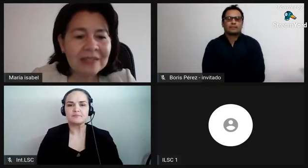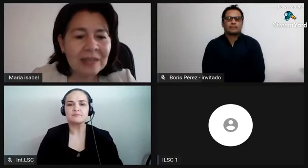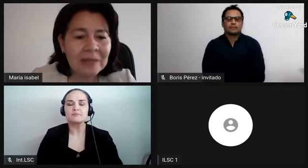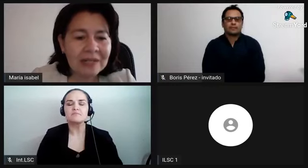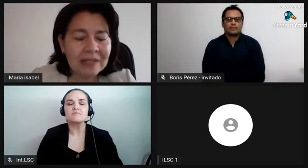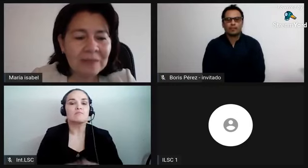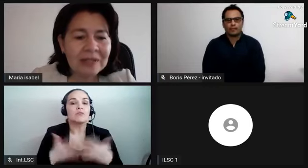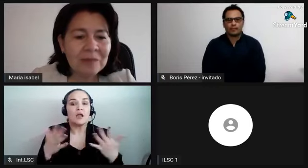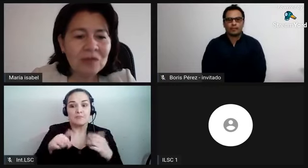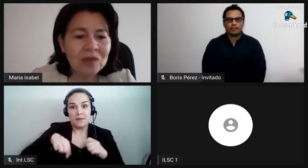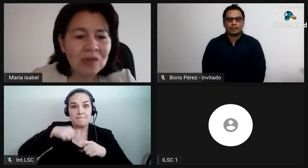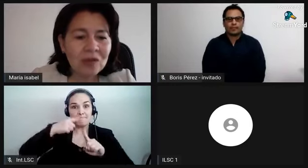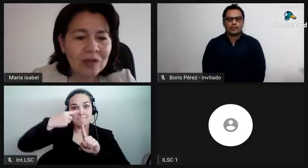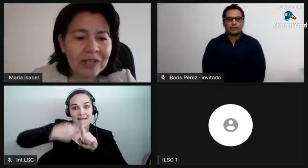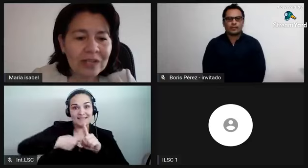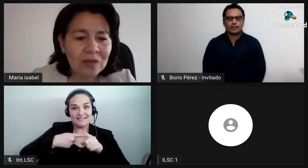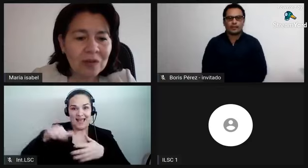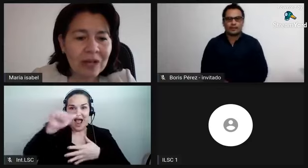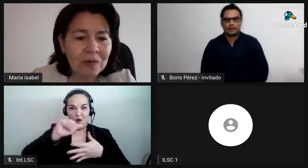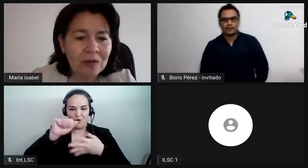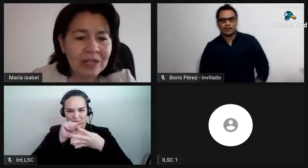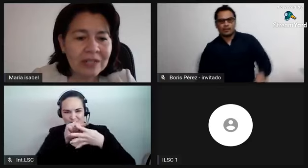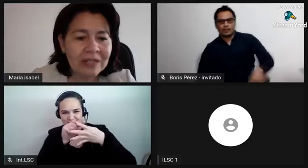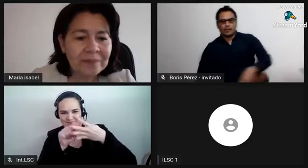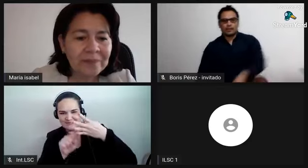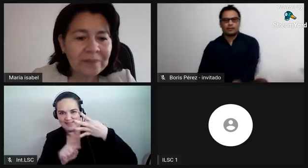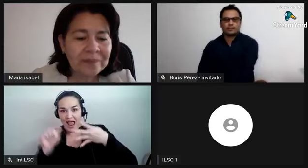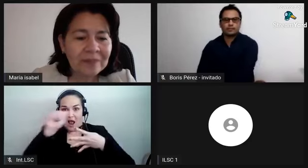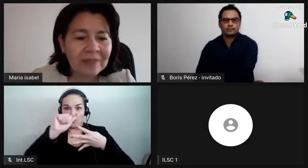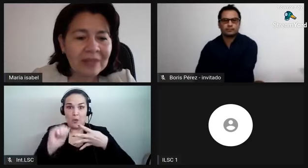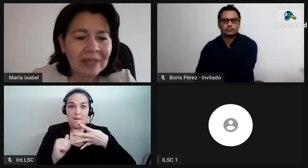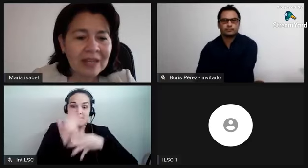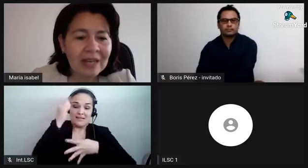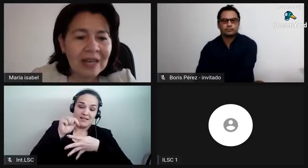este mes empezamos hoy con la tertulia de boris